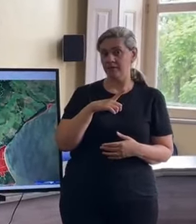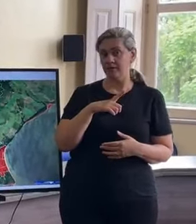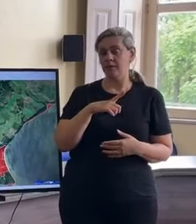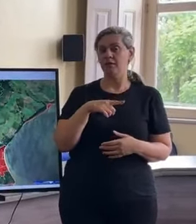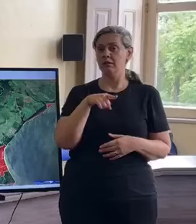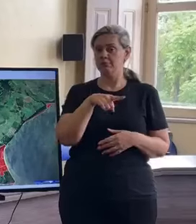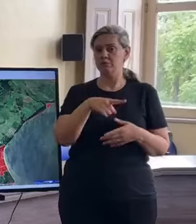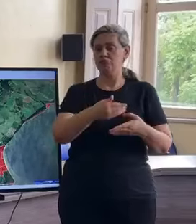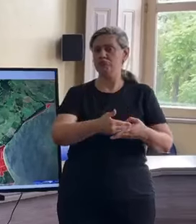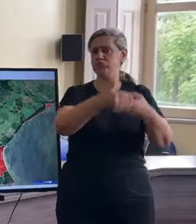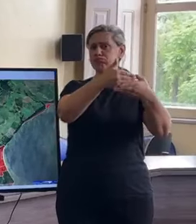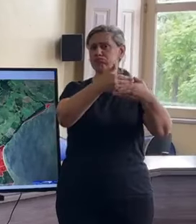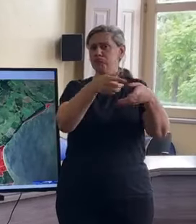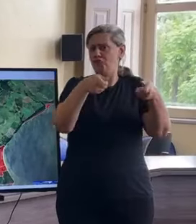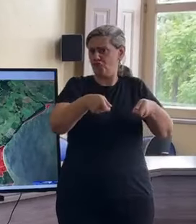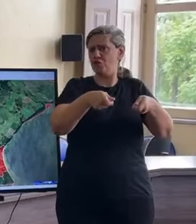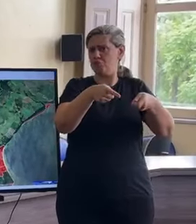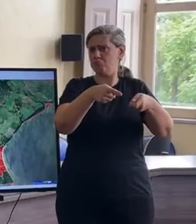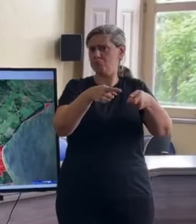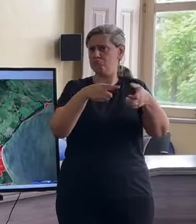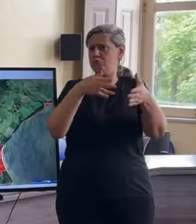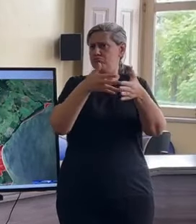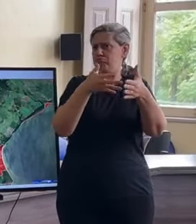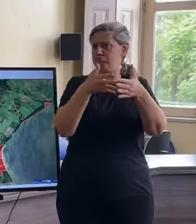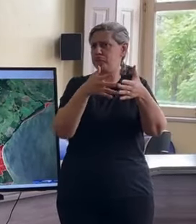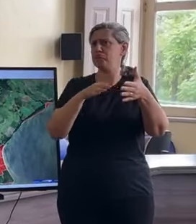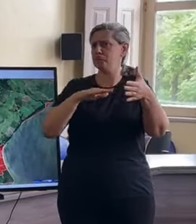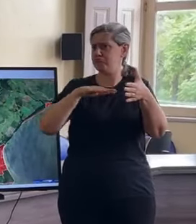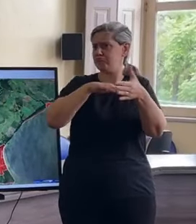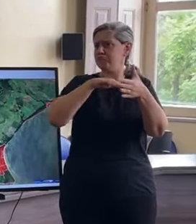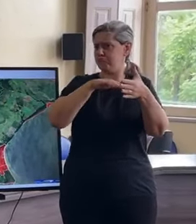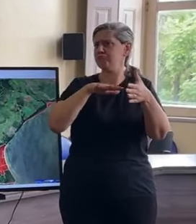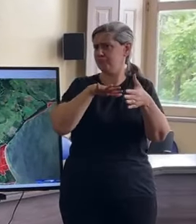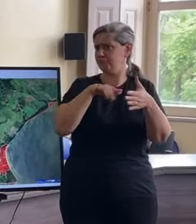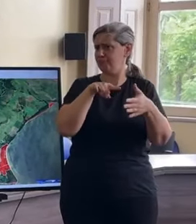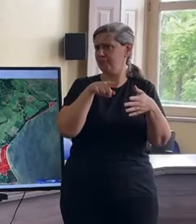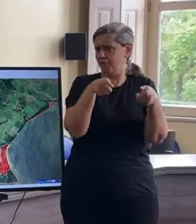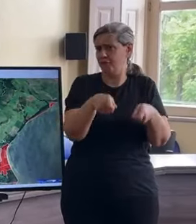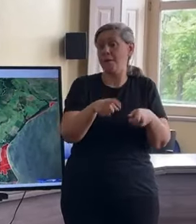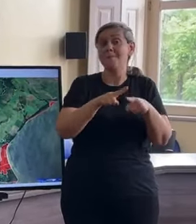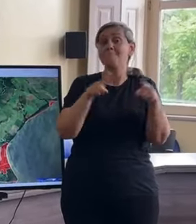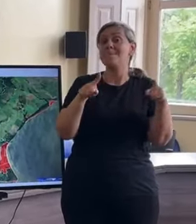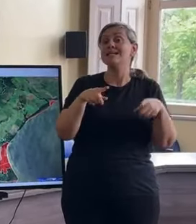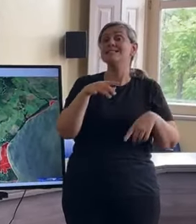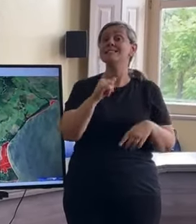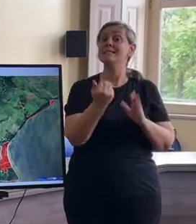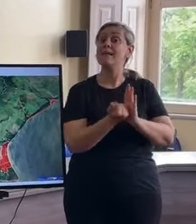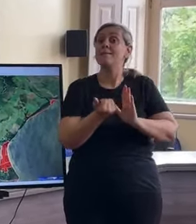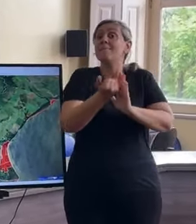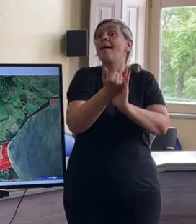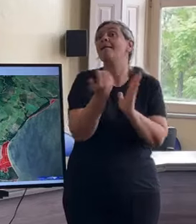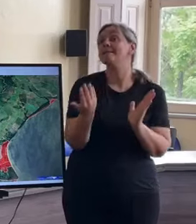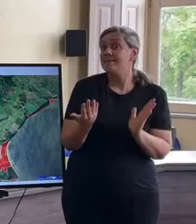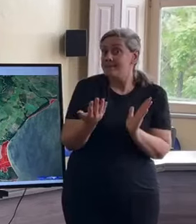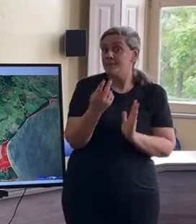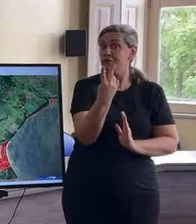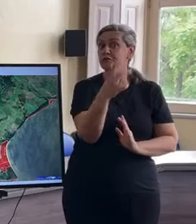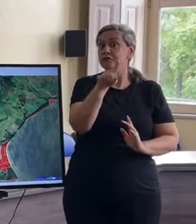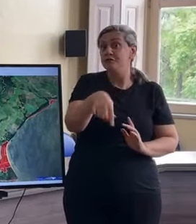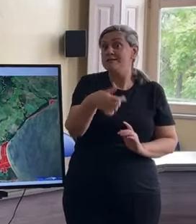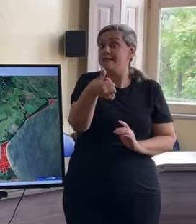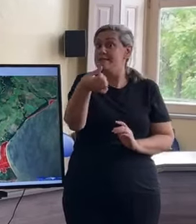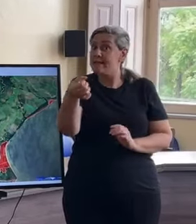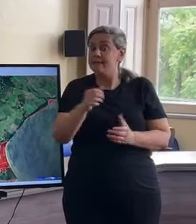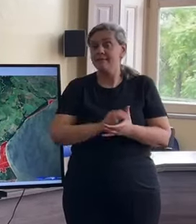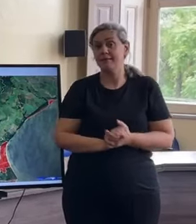Ele resistiu bem, mas a gente não sabe como é que ele vai se comportar com 2,60, com 2,80, com 3.